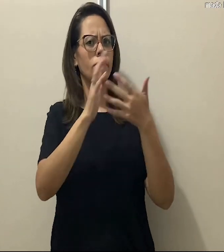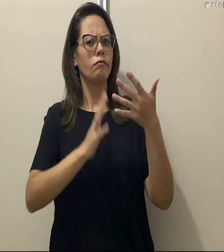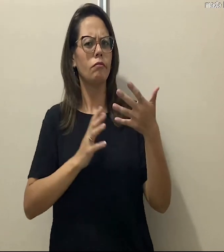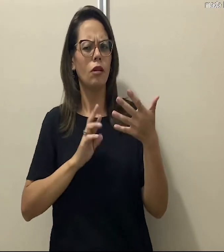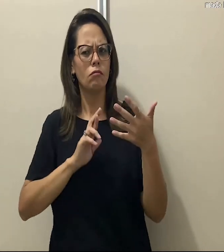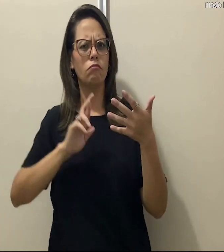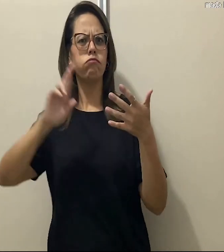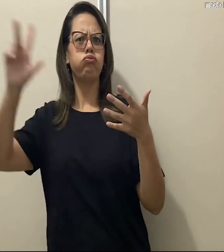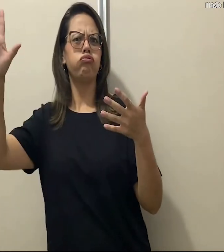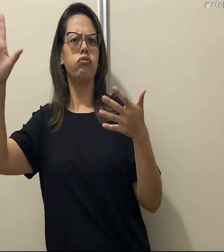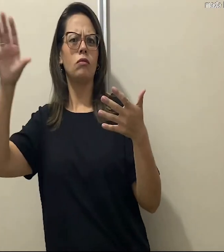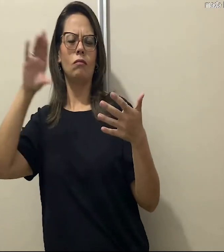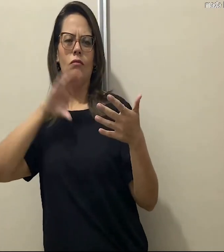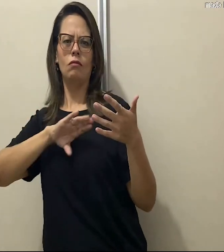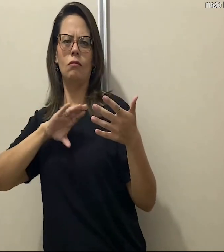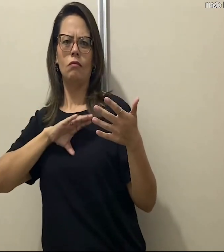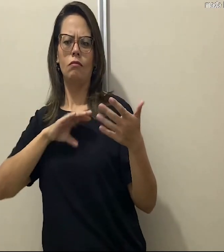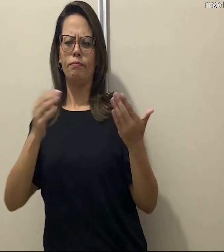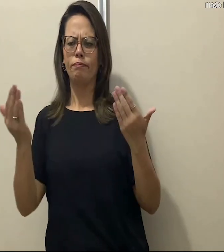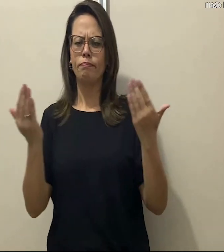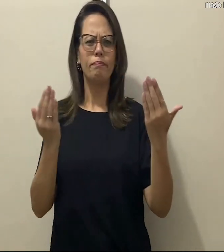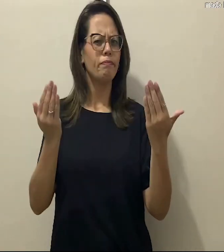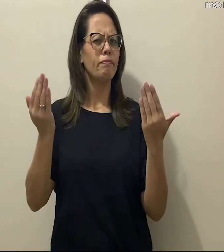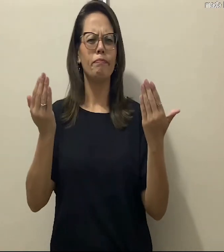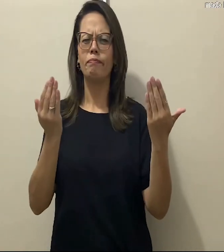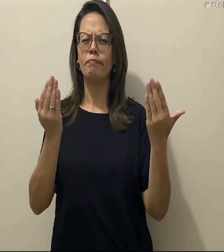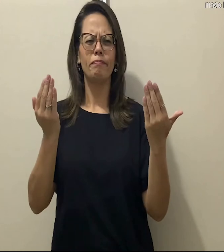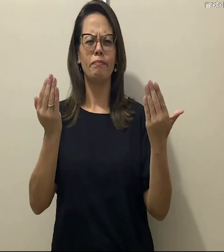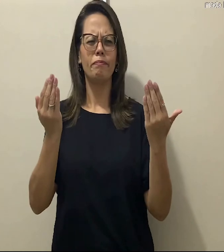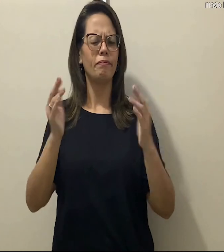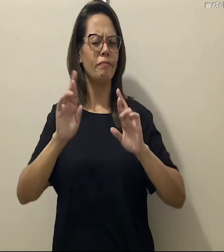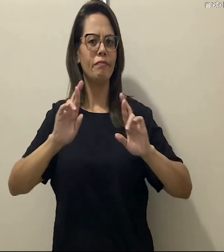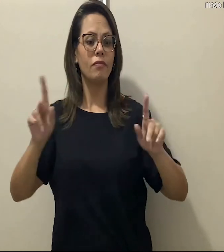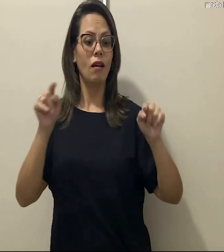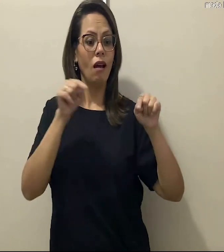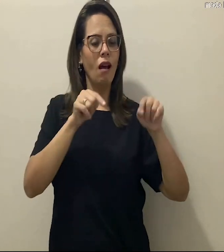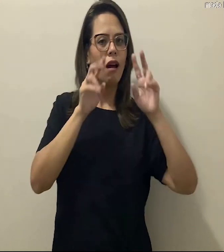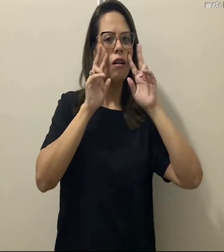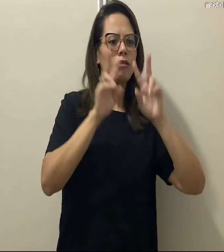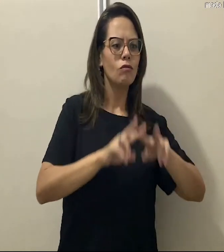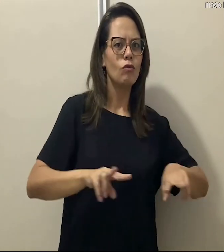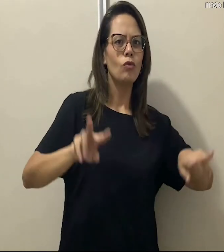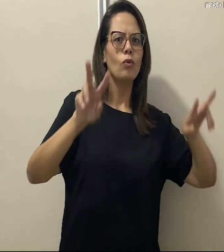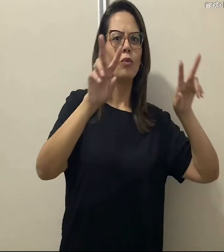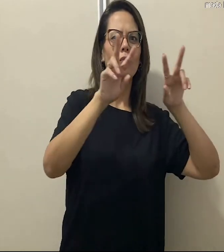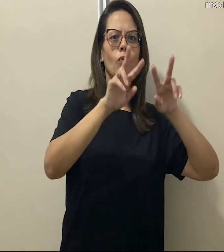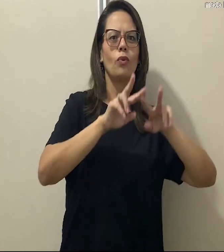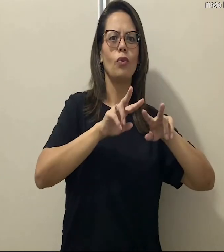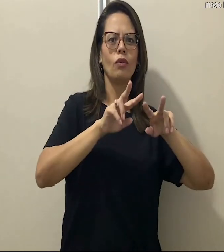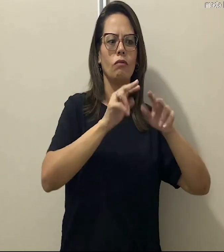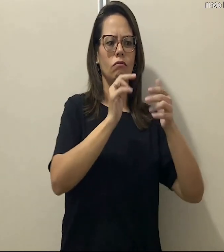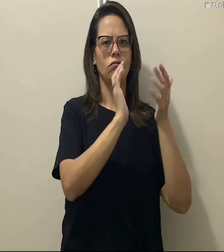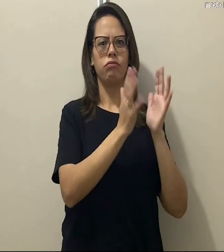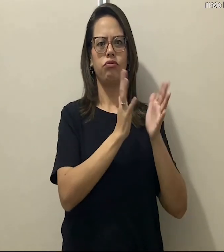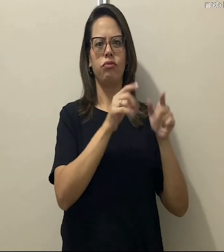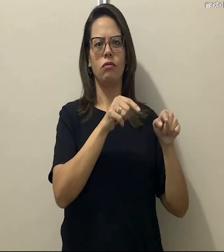que a Libras é muito diferente do português. E não tem por que ficar comparando. A gente tá falando de modalidades diferentes.